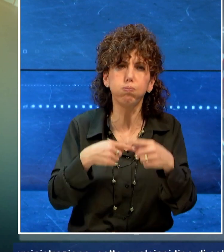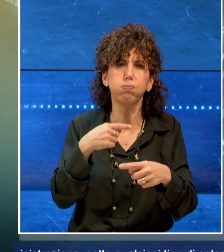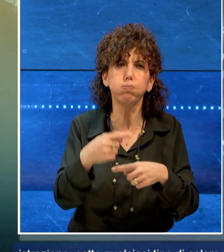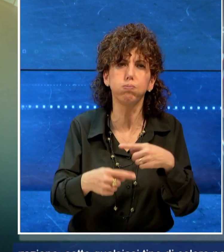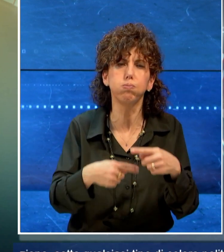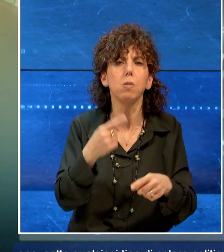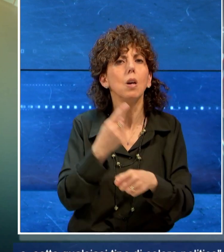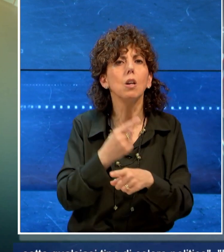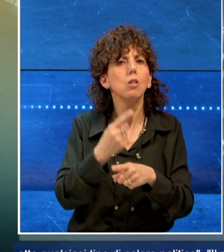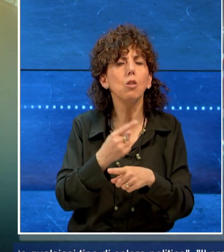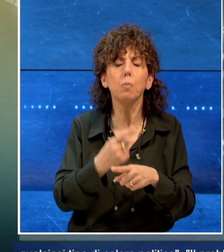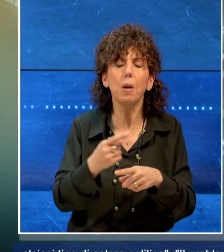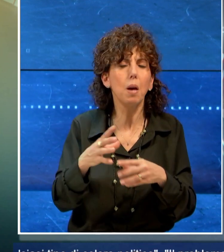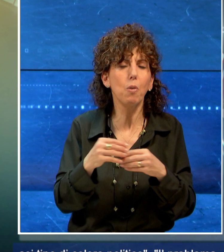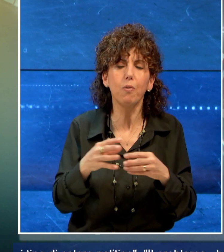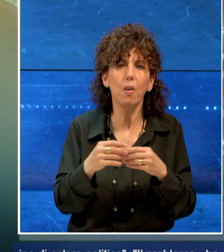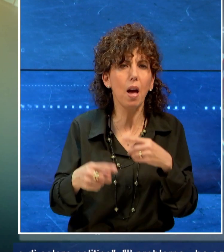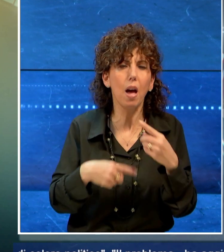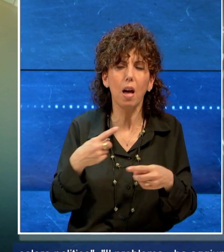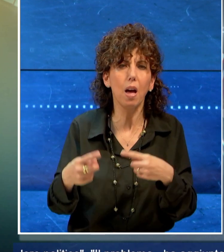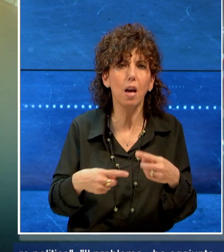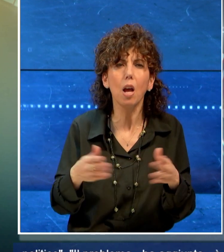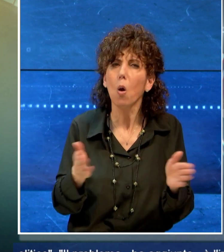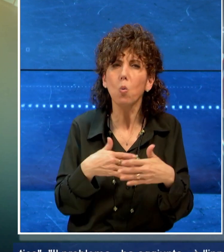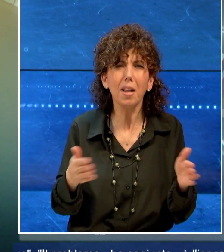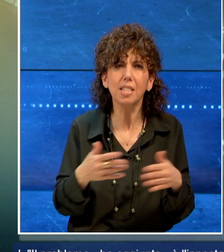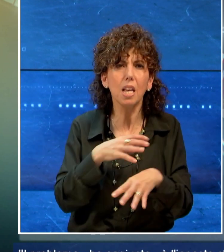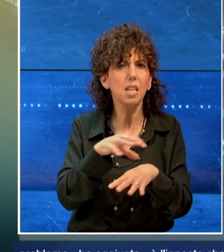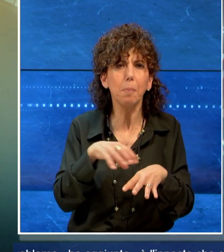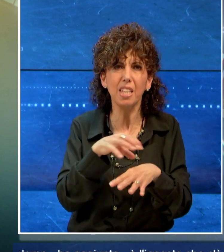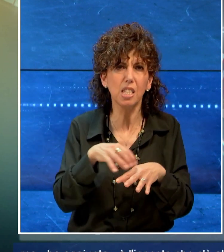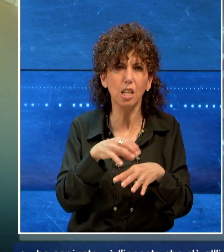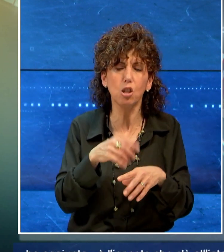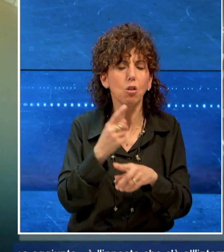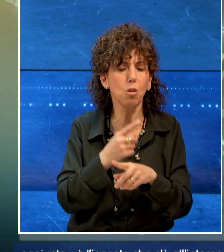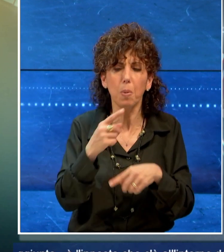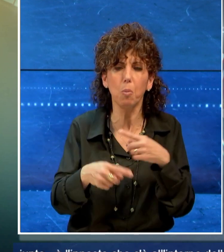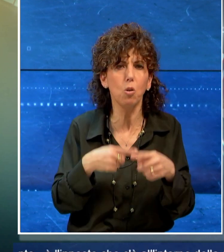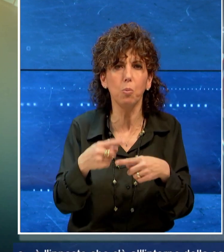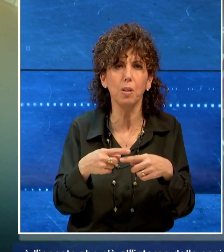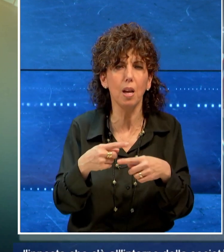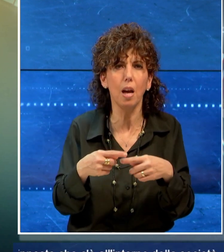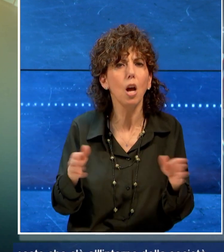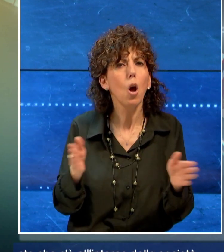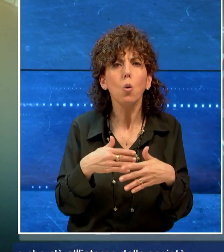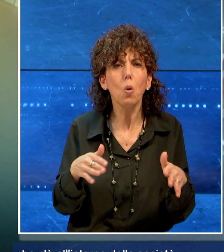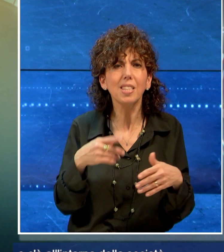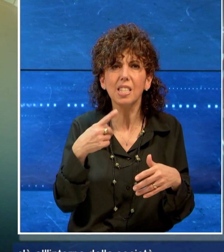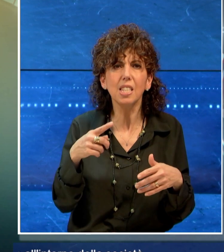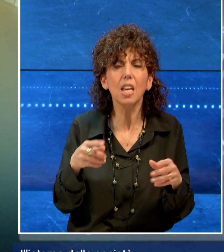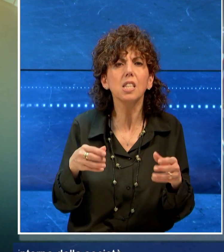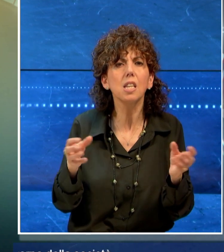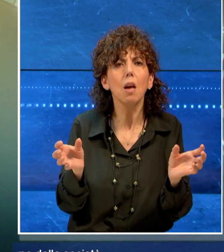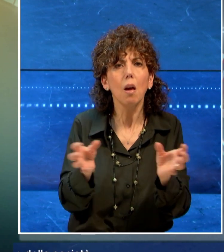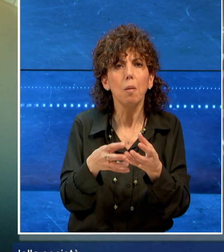facciamo sotto qualsiasi tipo di amministrazione, sotto qualsiasi tipo di colore